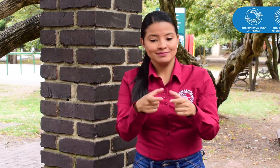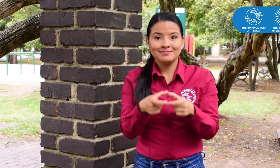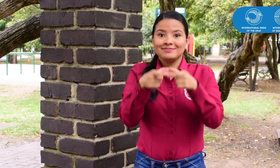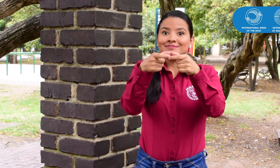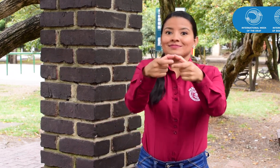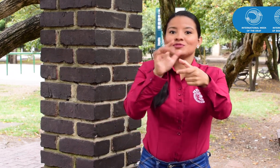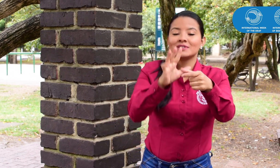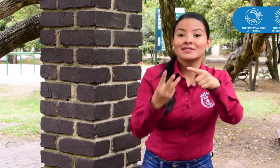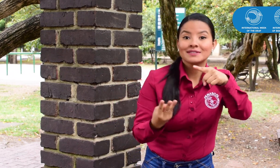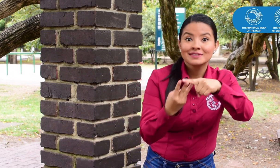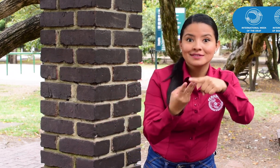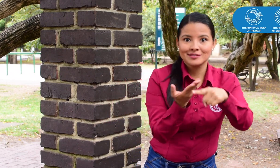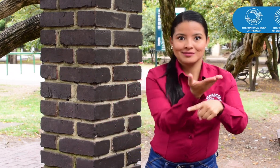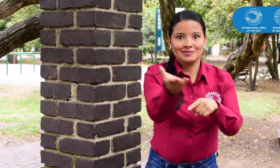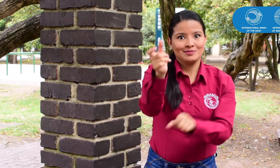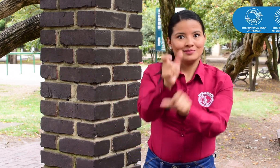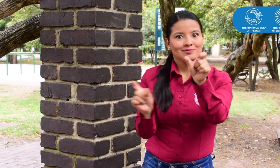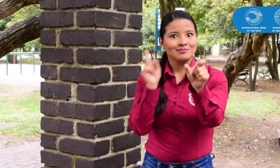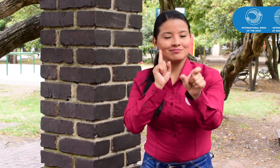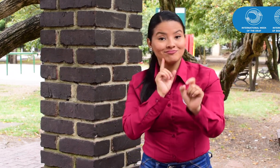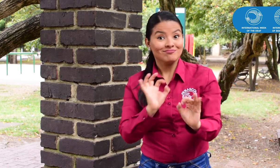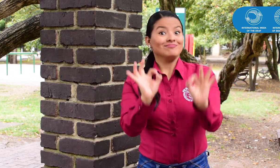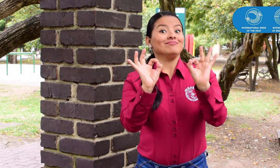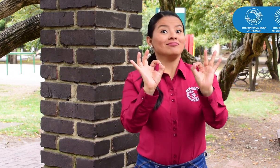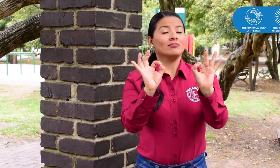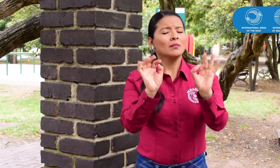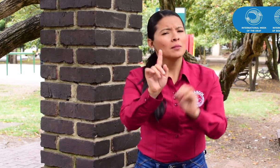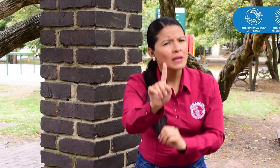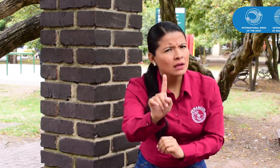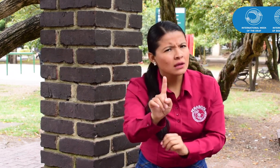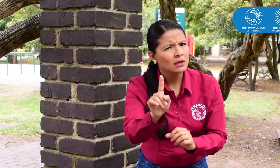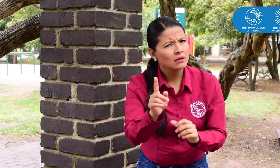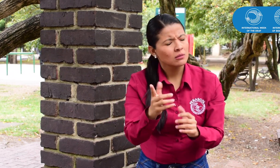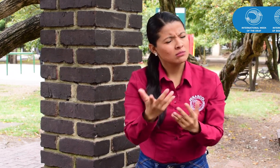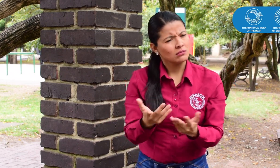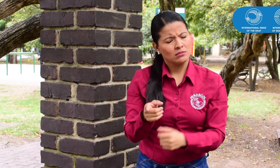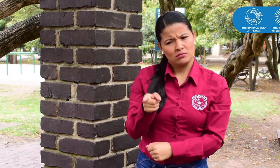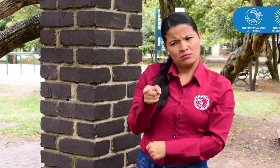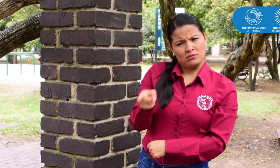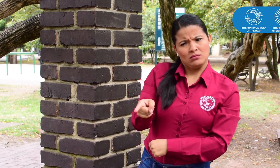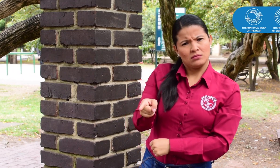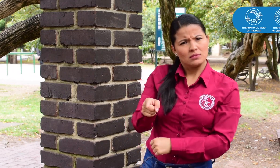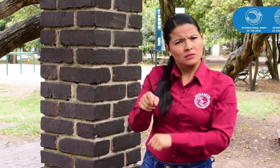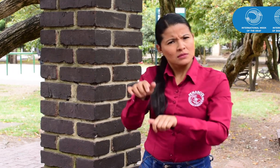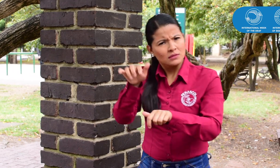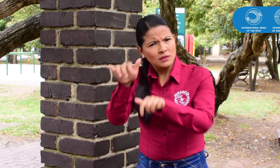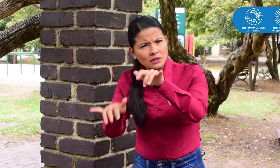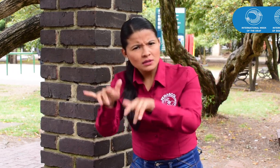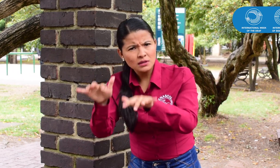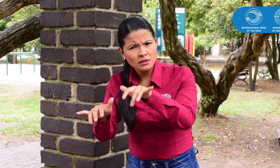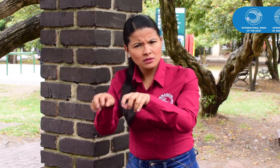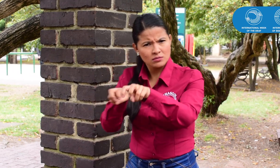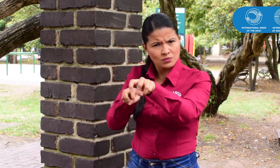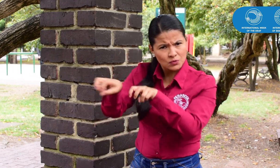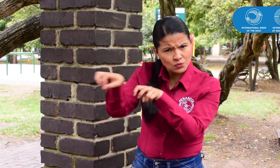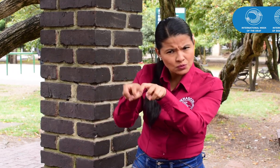aprobando la licencia de conducción para las personas sordas, pero en las secretarías de movilidad o en los centros de